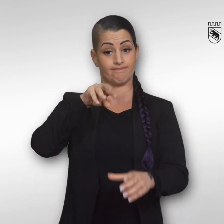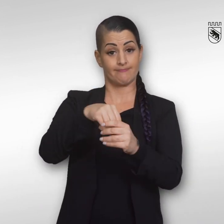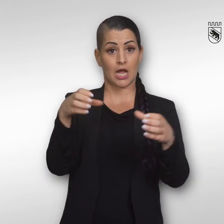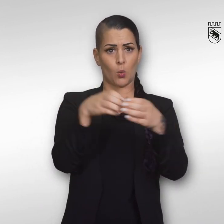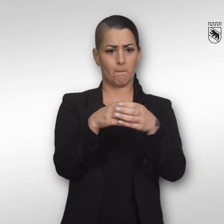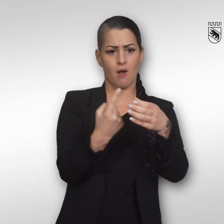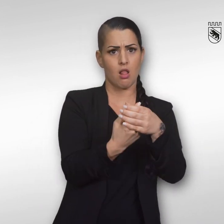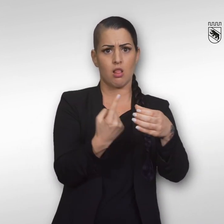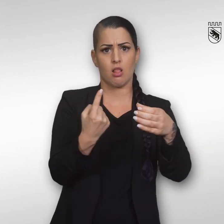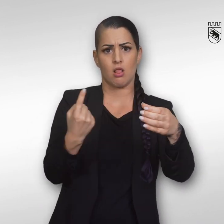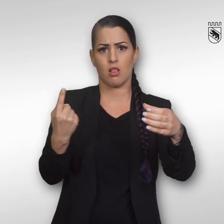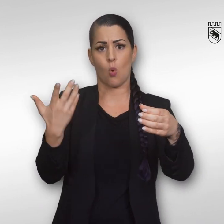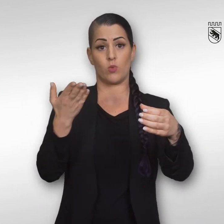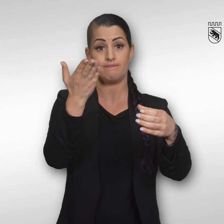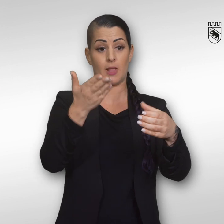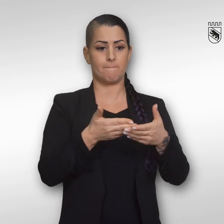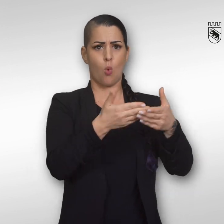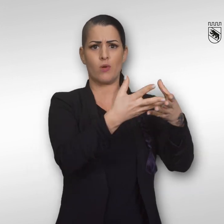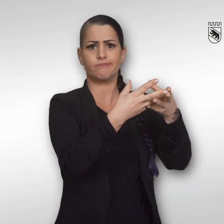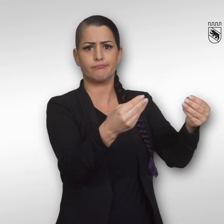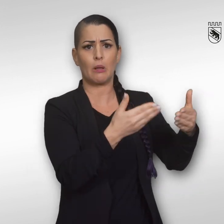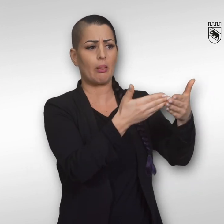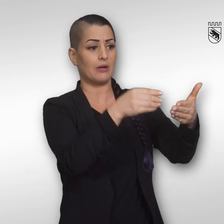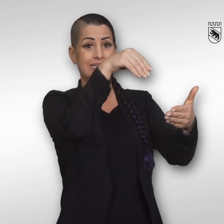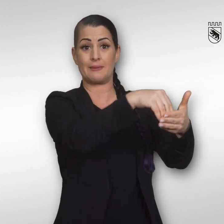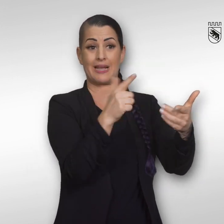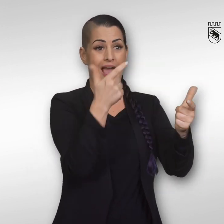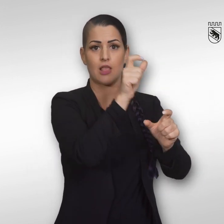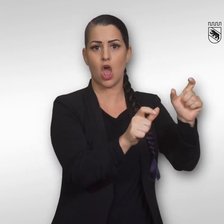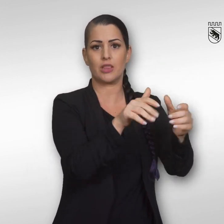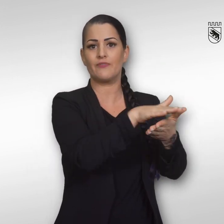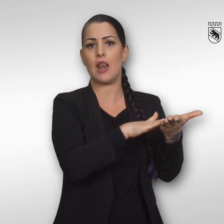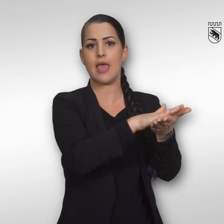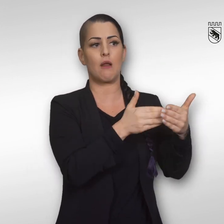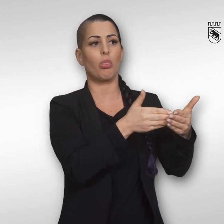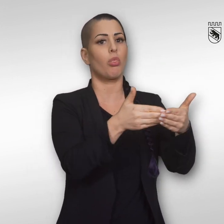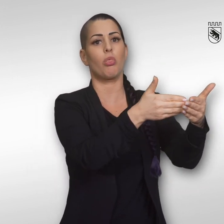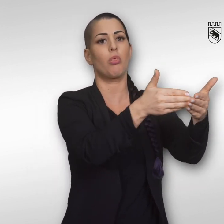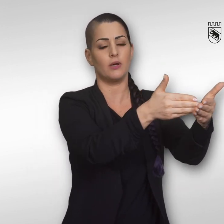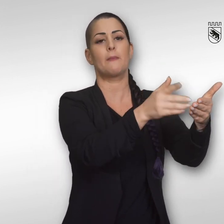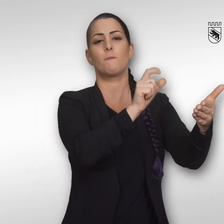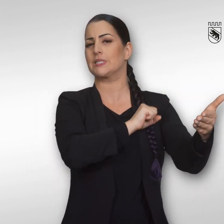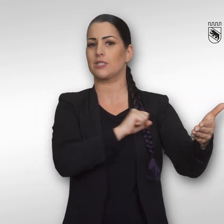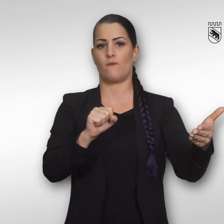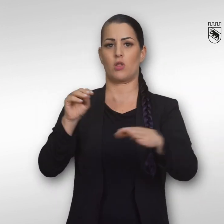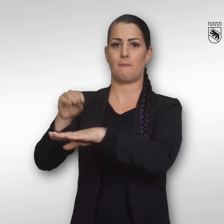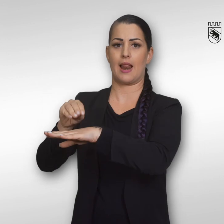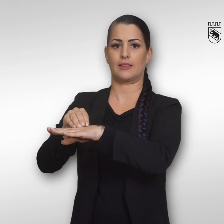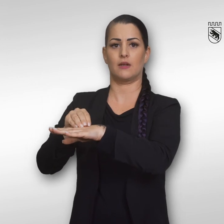Melden Sie sich umgehend beim Polizeinotruf 117 oder 112, wenn Sie von Ihrer Gruppe getrennt werden oder